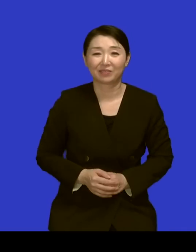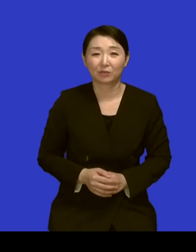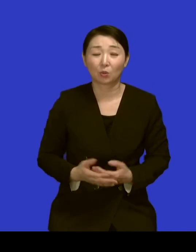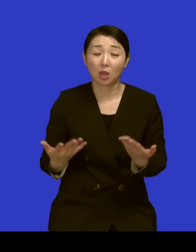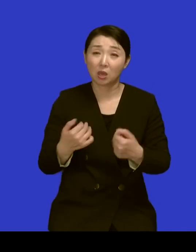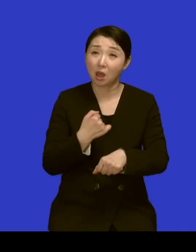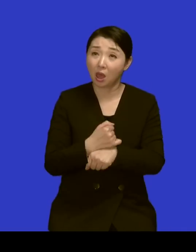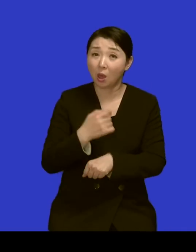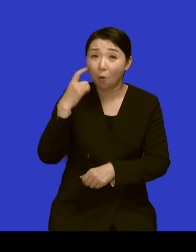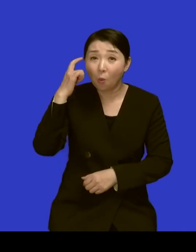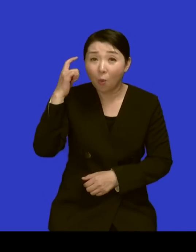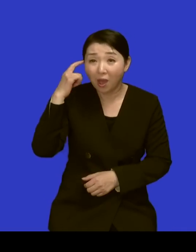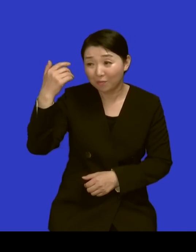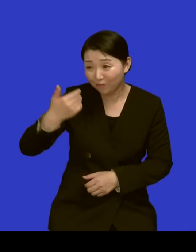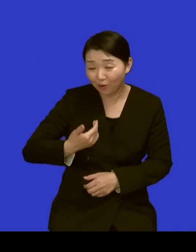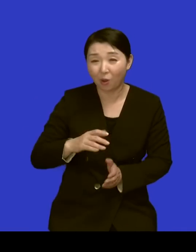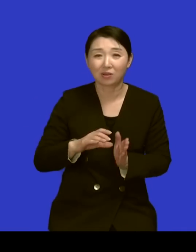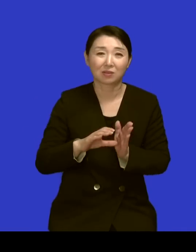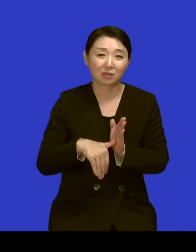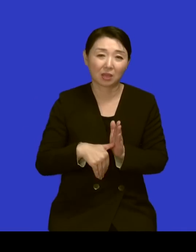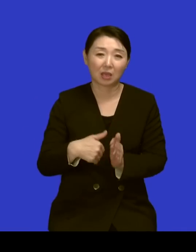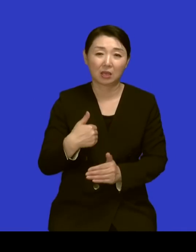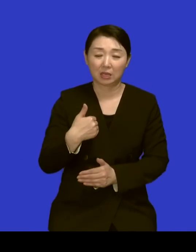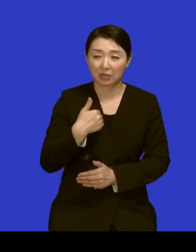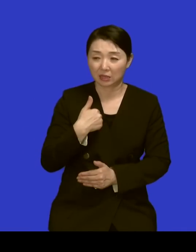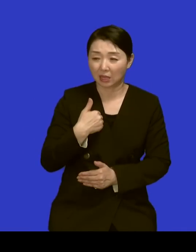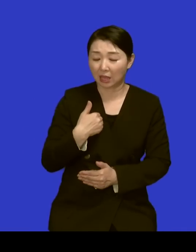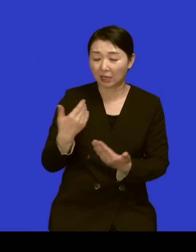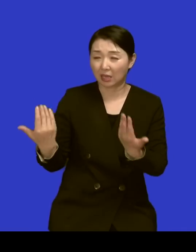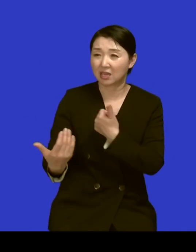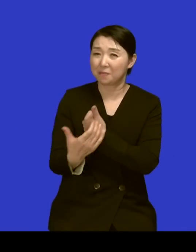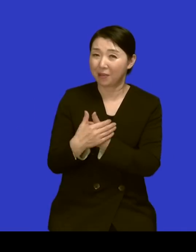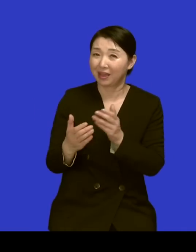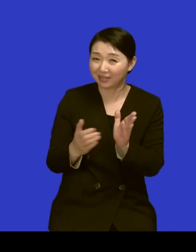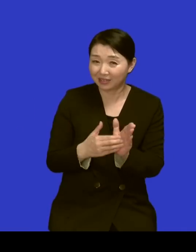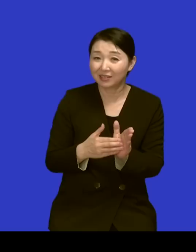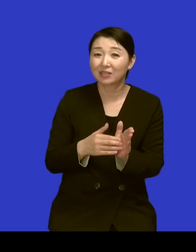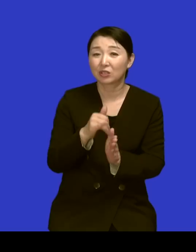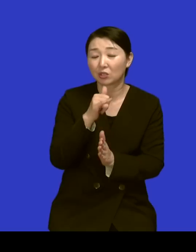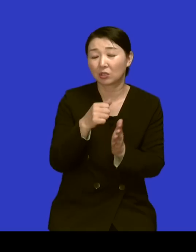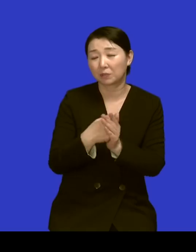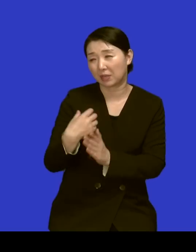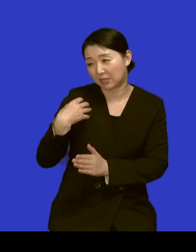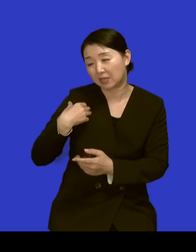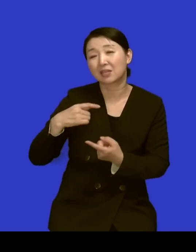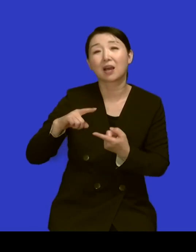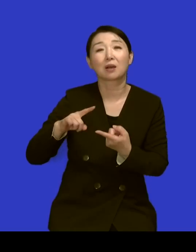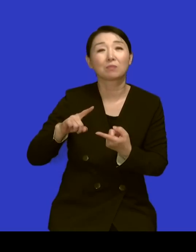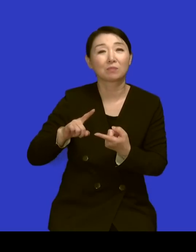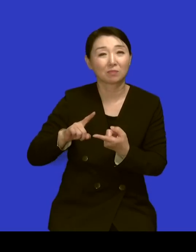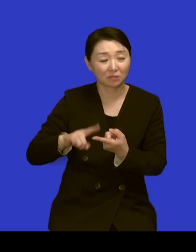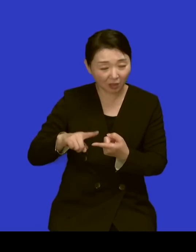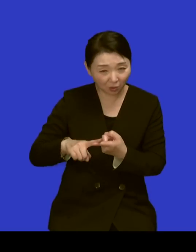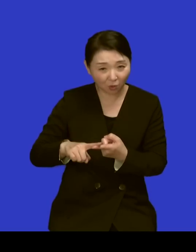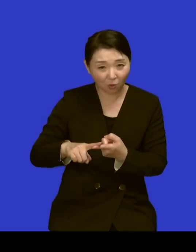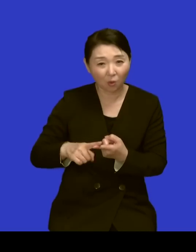해? 그럴 때도 나에게 주어진 일이 있기 때문에 책임감 때문에 나는 일에 네 큰 이유가